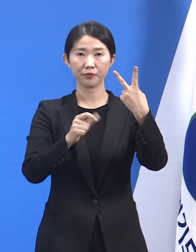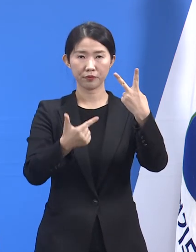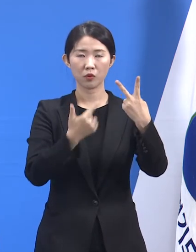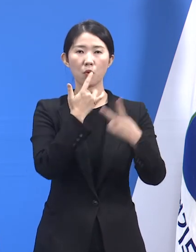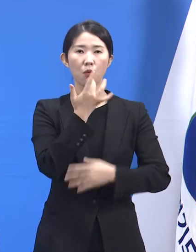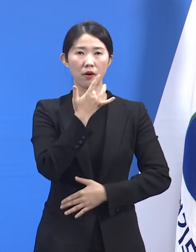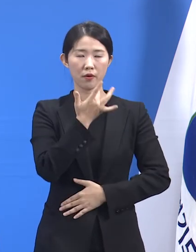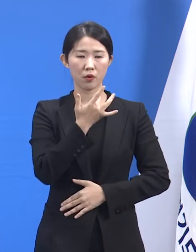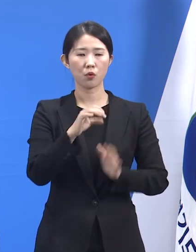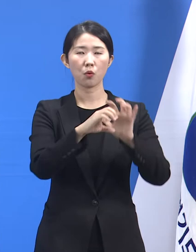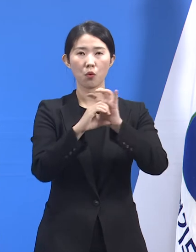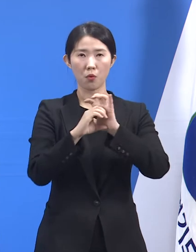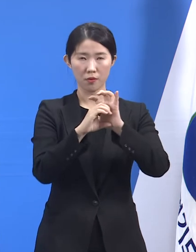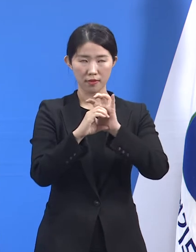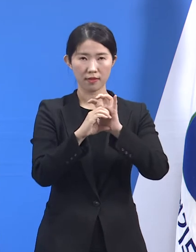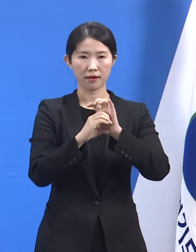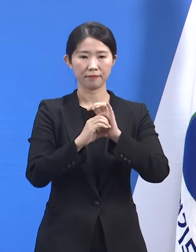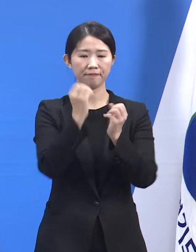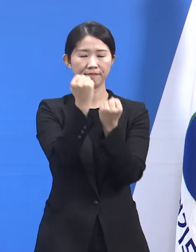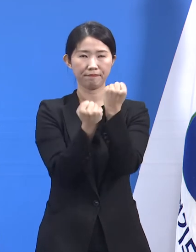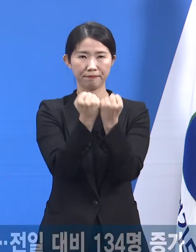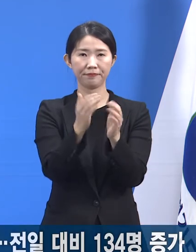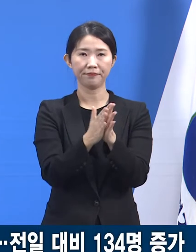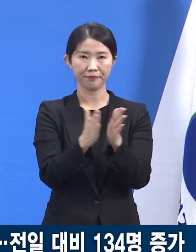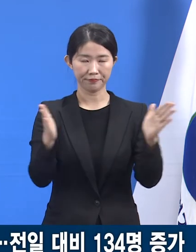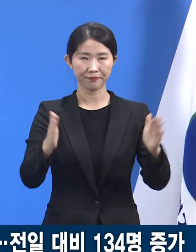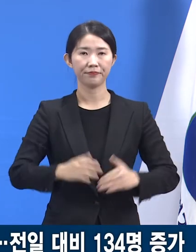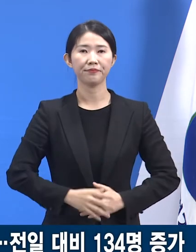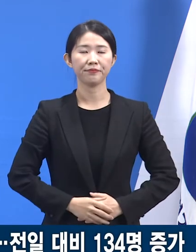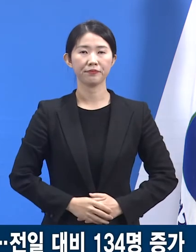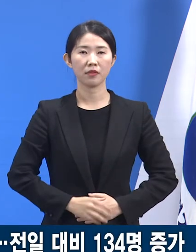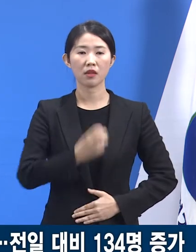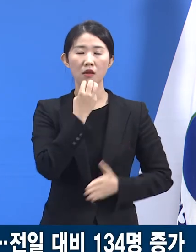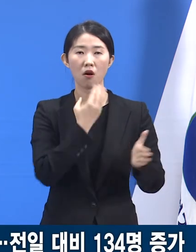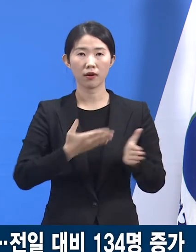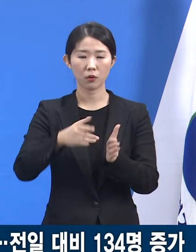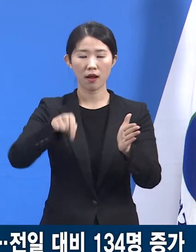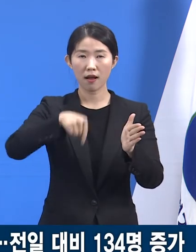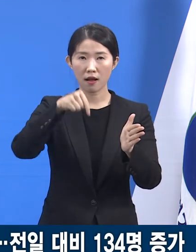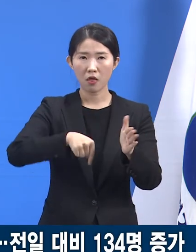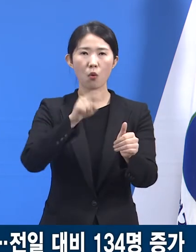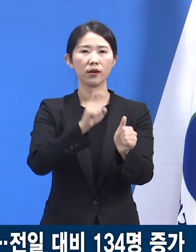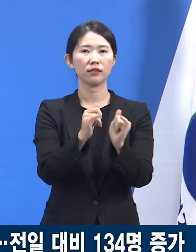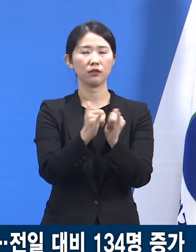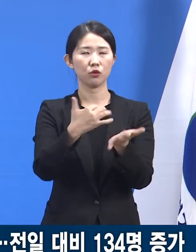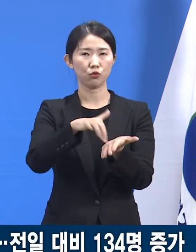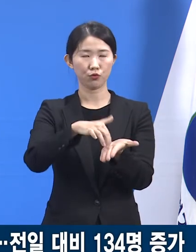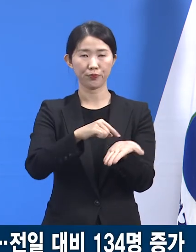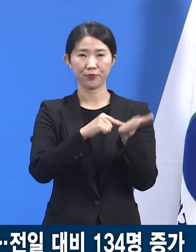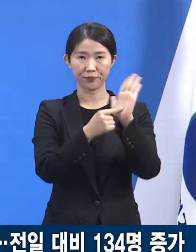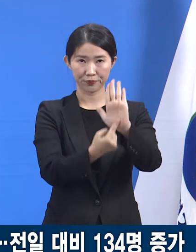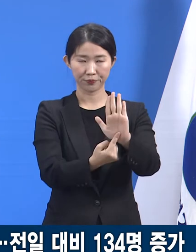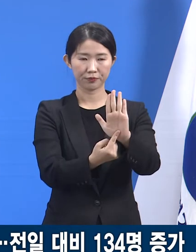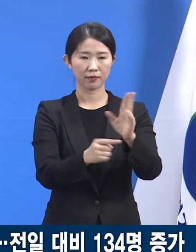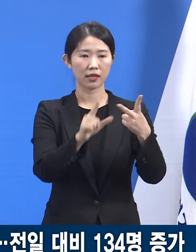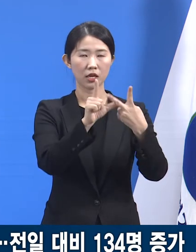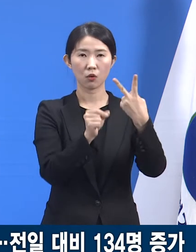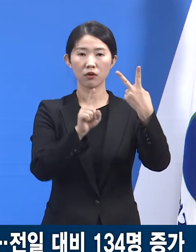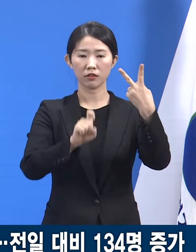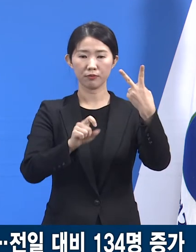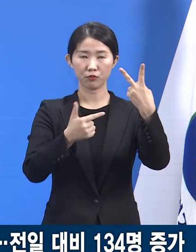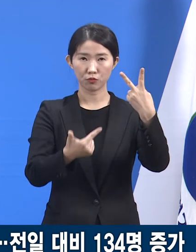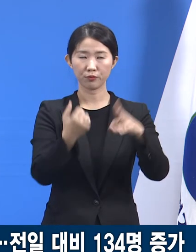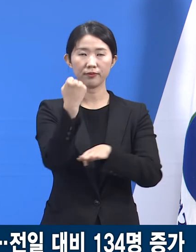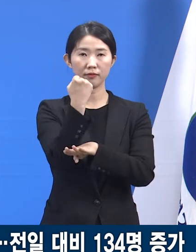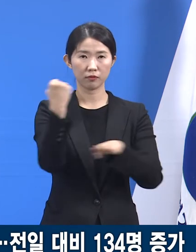대응 관련 정례 기자회견을 시작하겠습니다. 경기도의 확진자 발생 현황입니다. 2월 16일 0시 기준